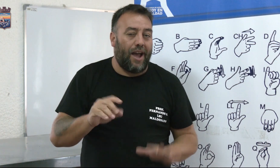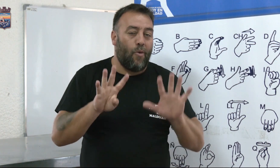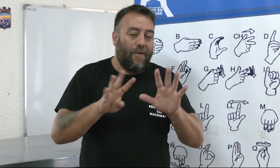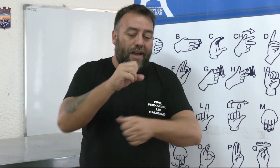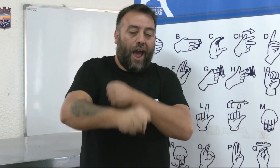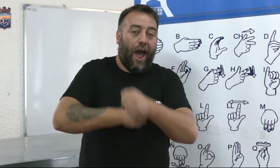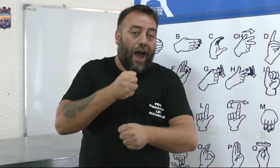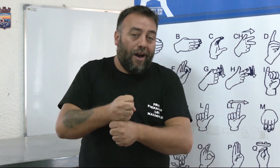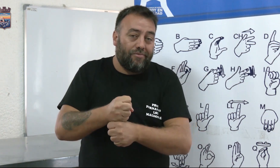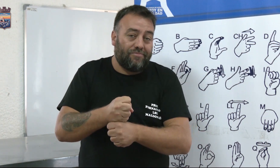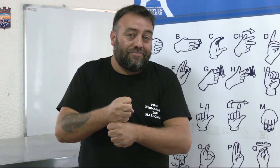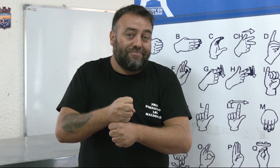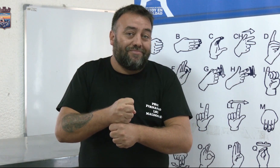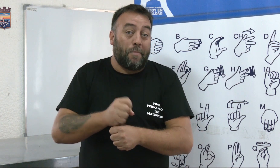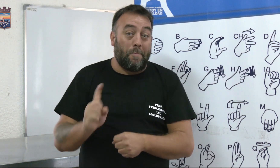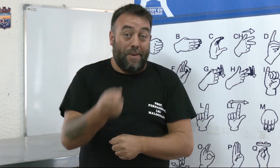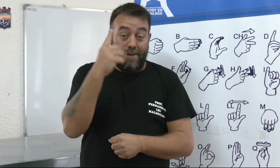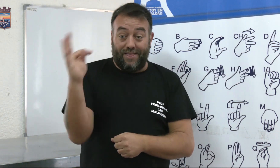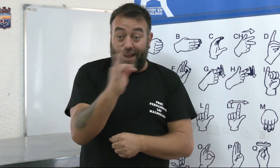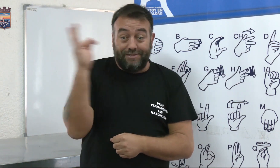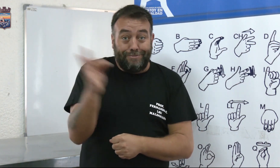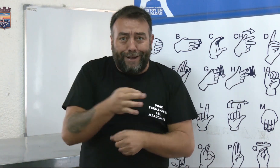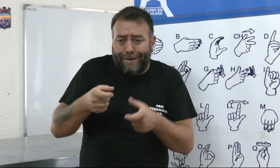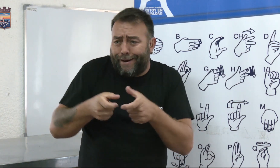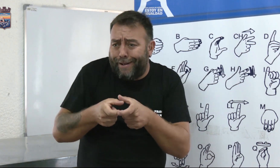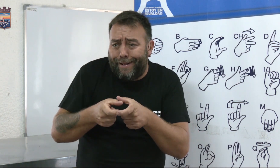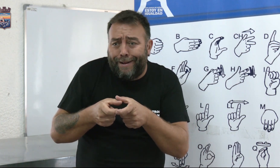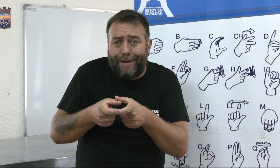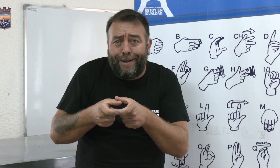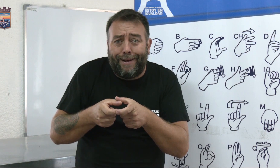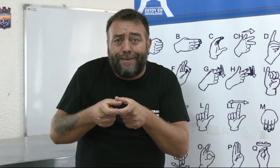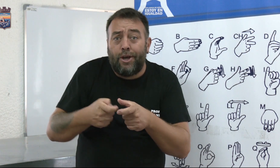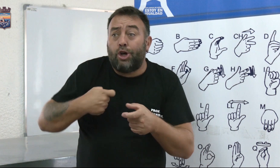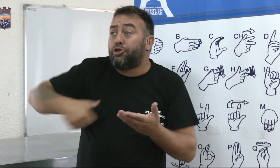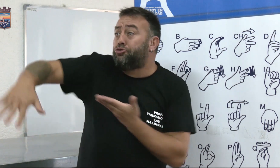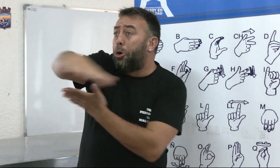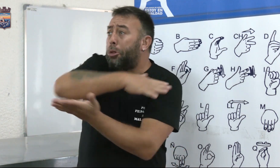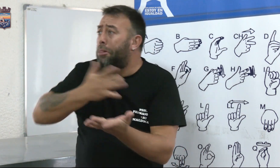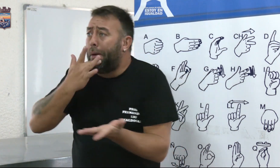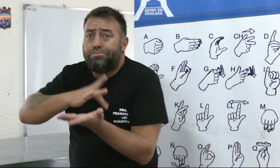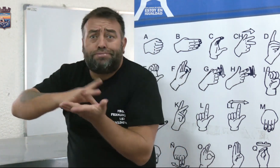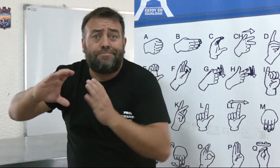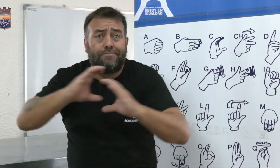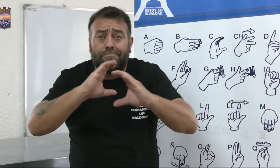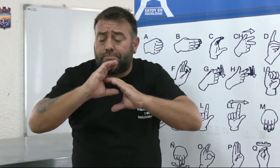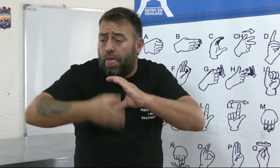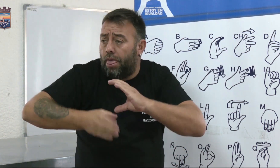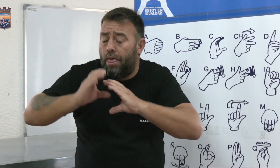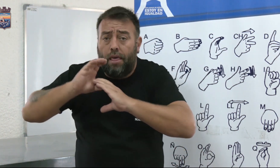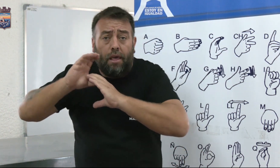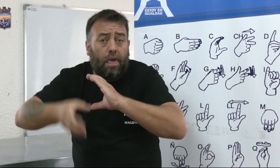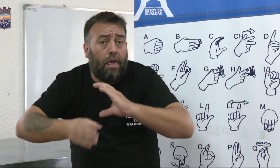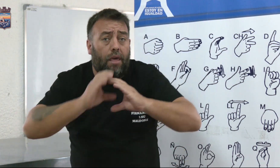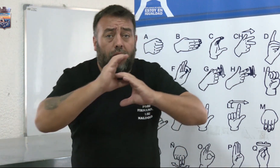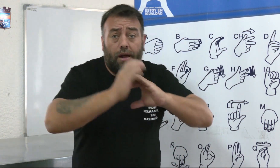Yo ya tengo experiencia, hace nueve años estoy en estos talleres. El primer taller eran muy poquitas personas. En toda la